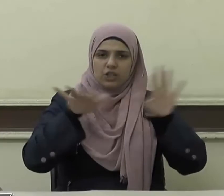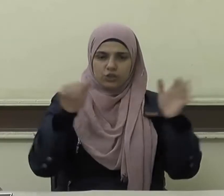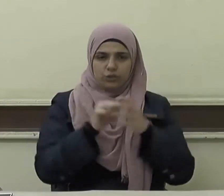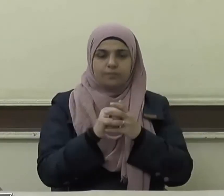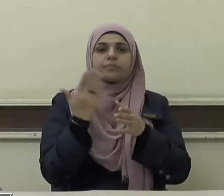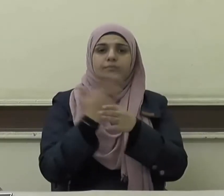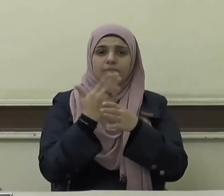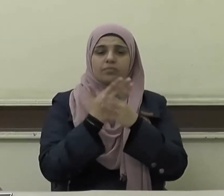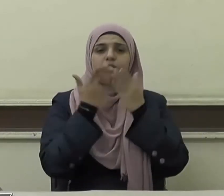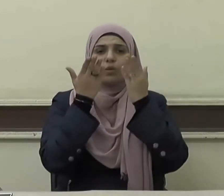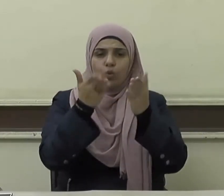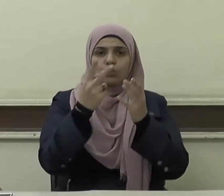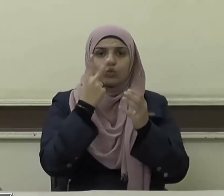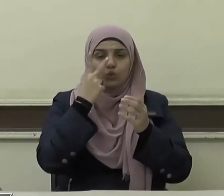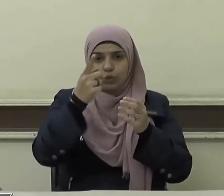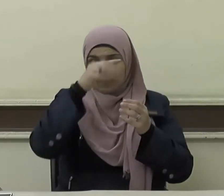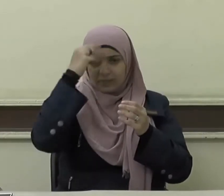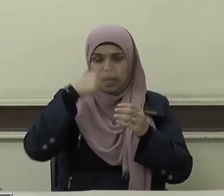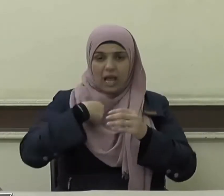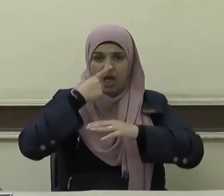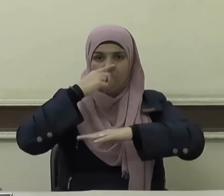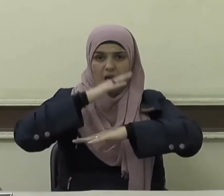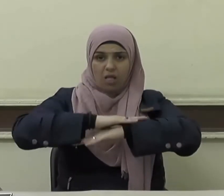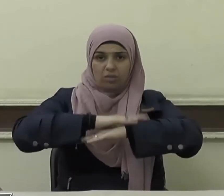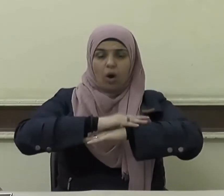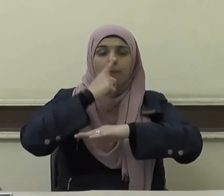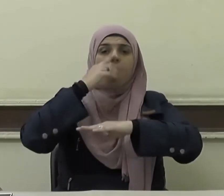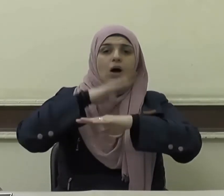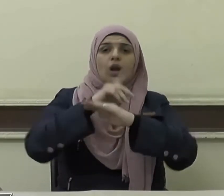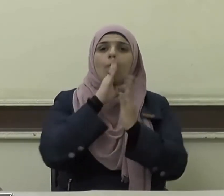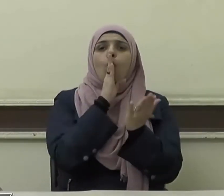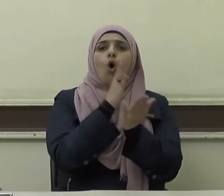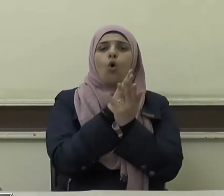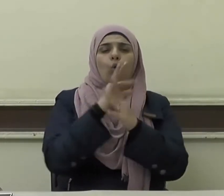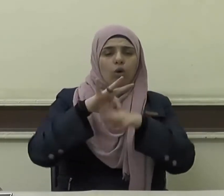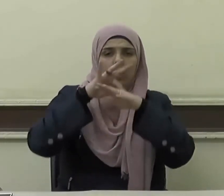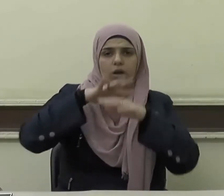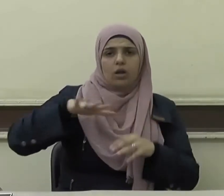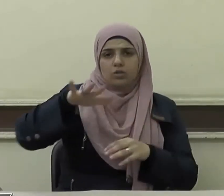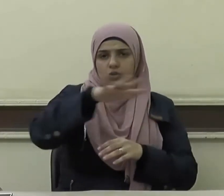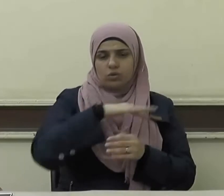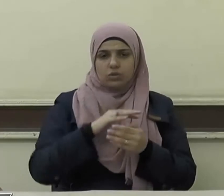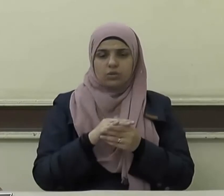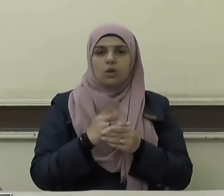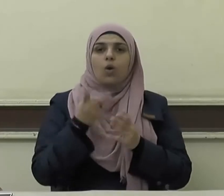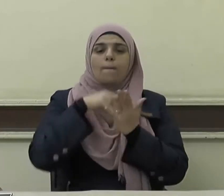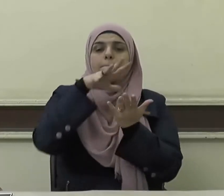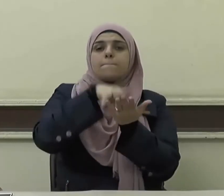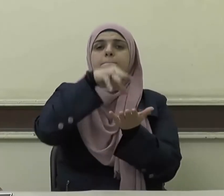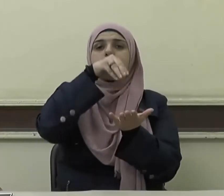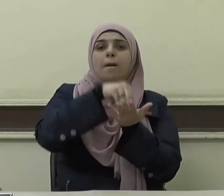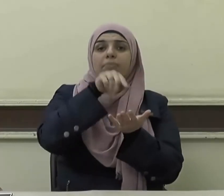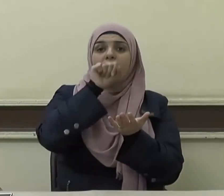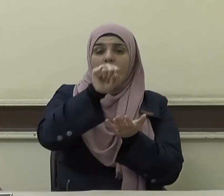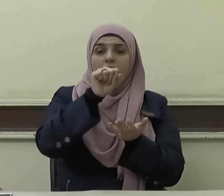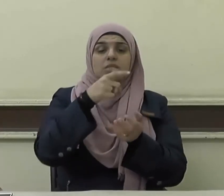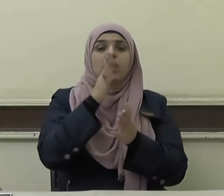وذلك يجسد احترام حقوق الآخرين ومبدأ الحق